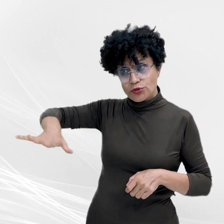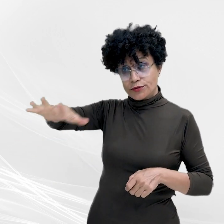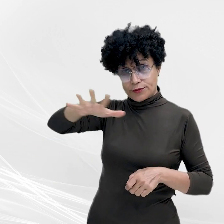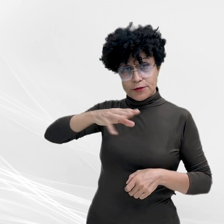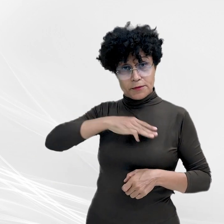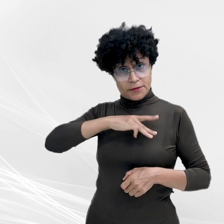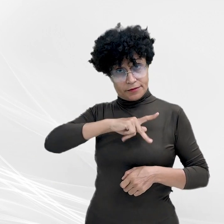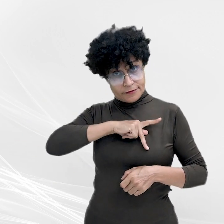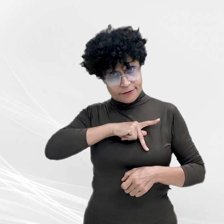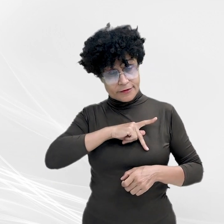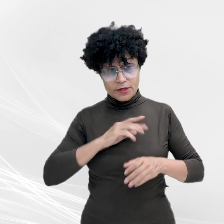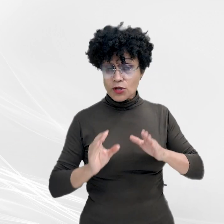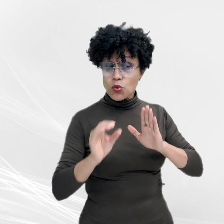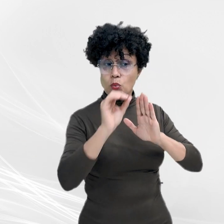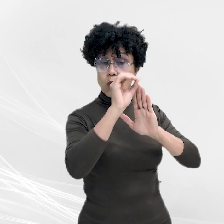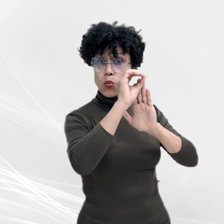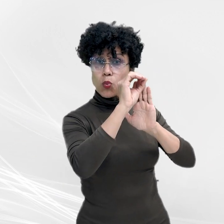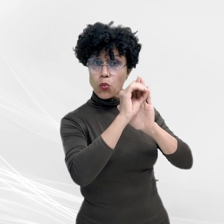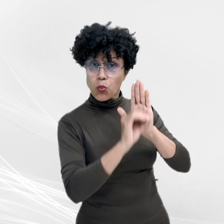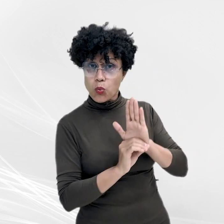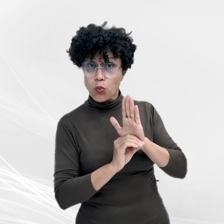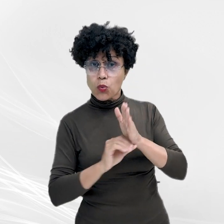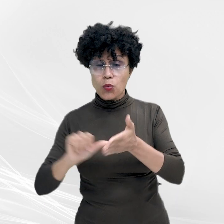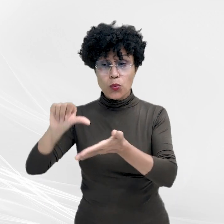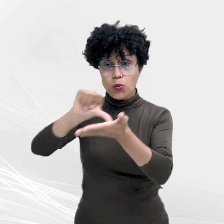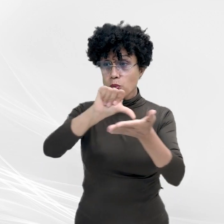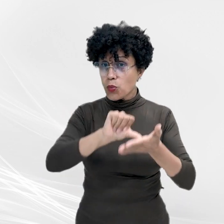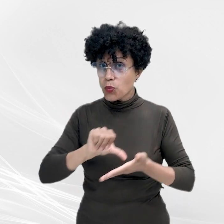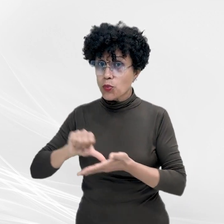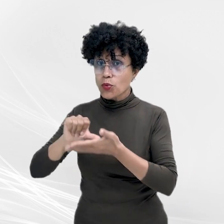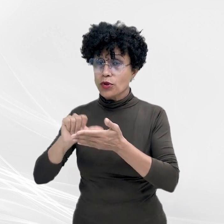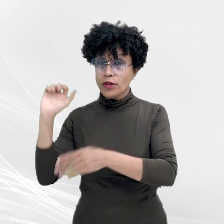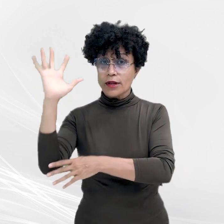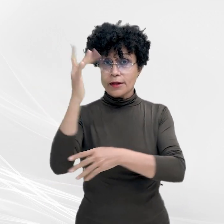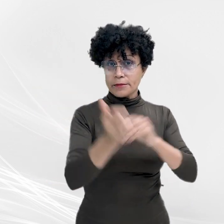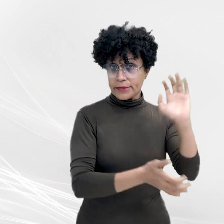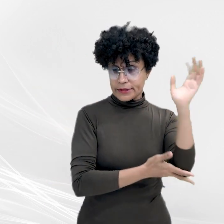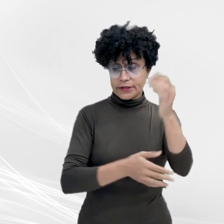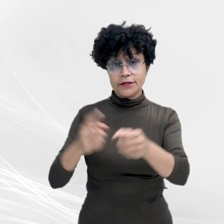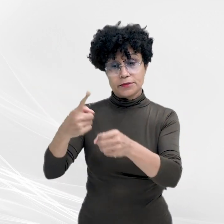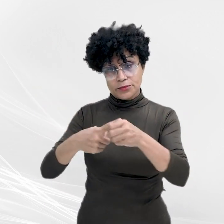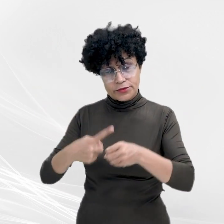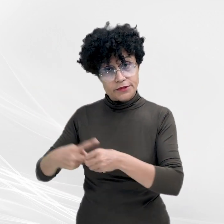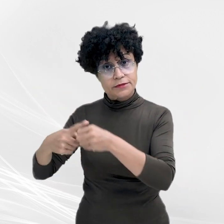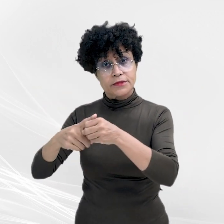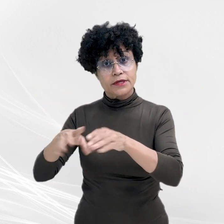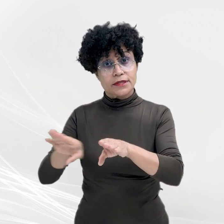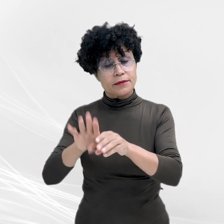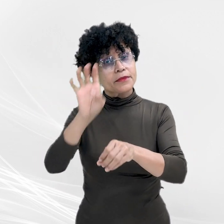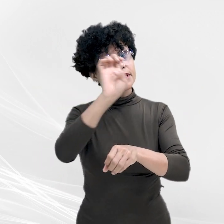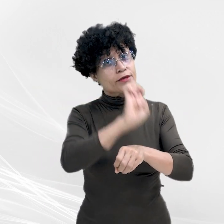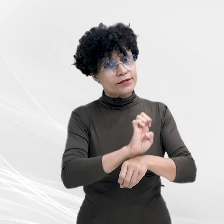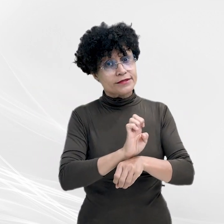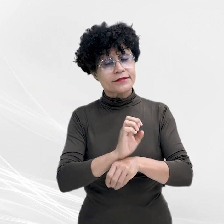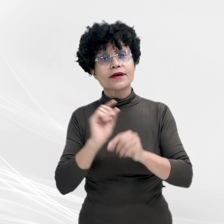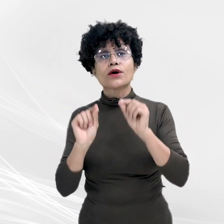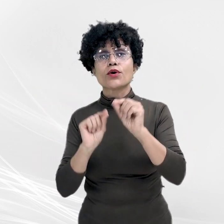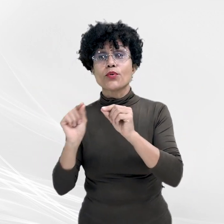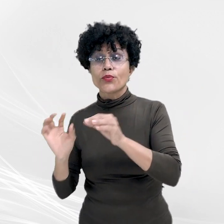Ministério Público oficiou aos órgãos ambientais, ao município e ao Estado, e o resultado foi a